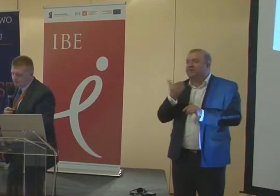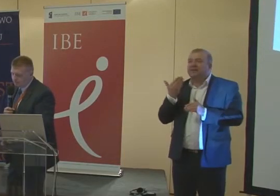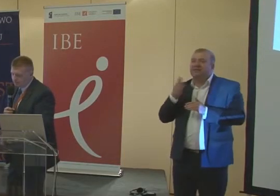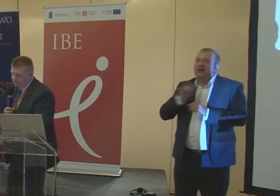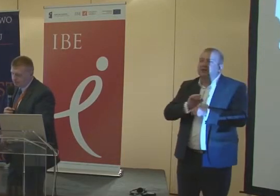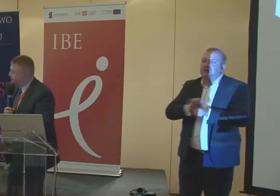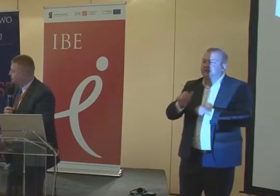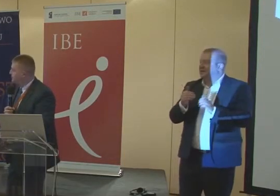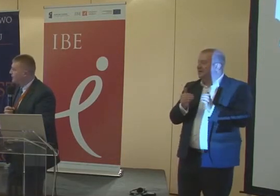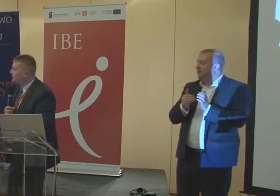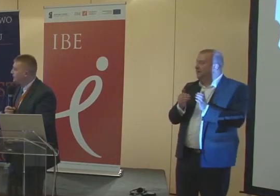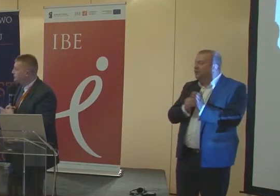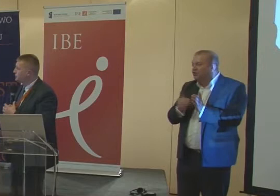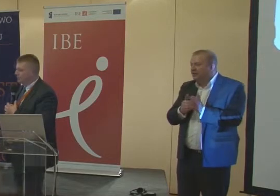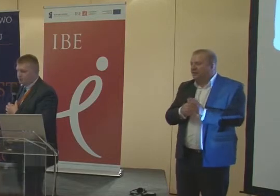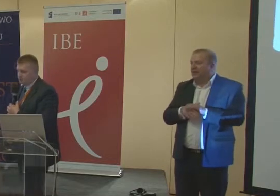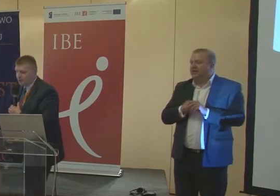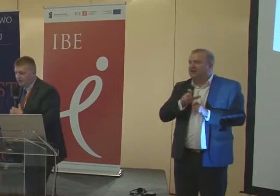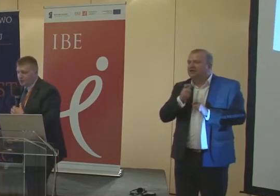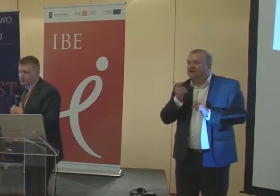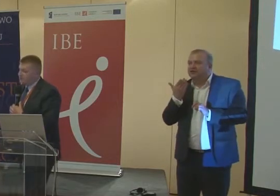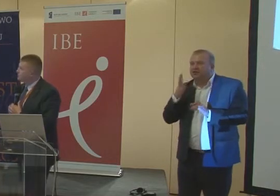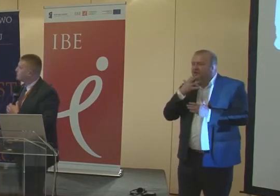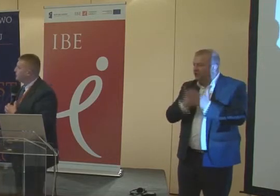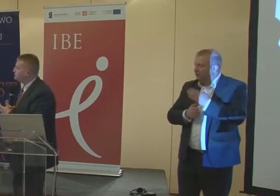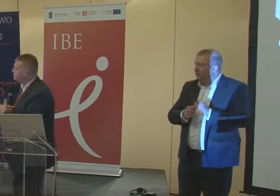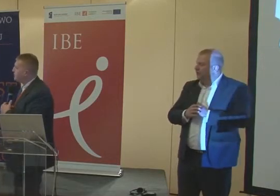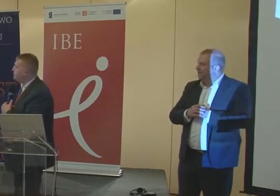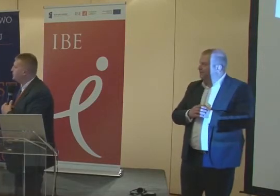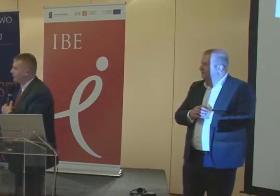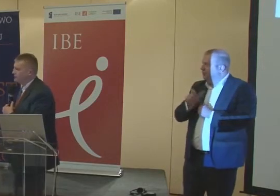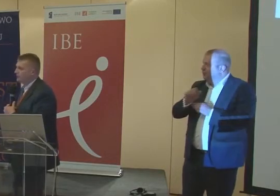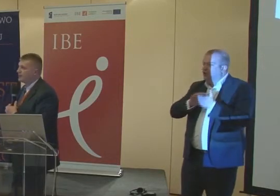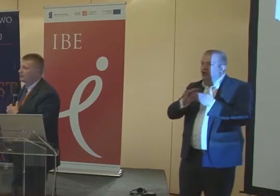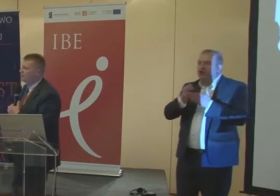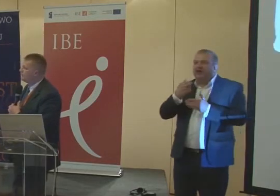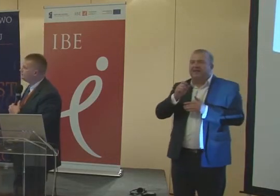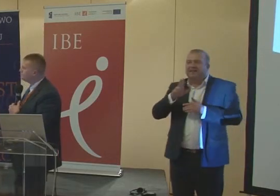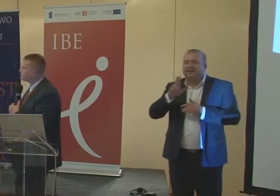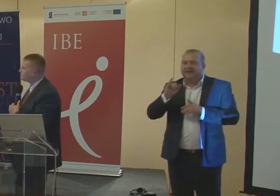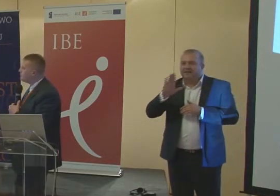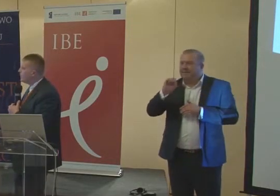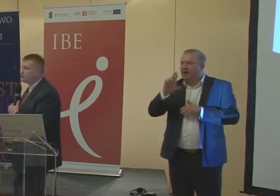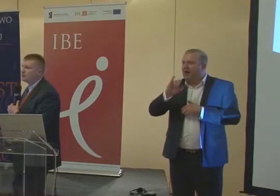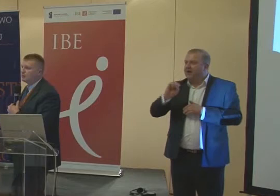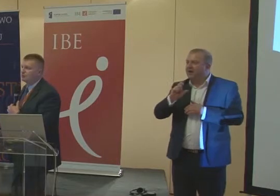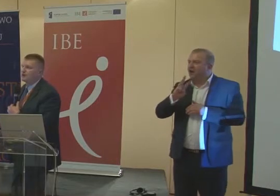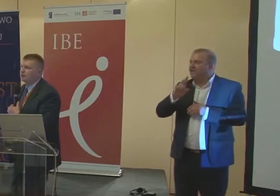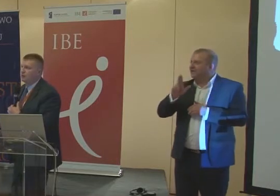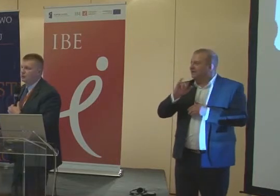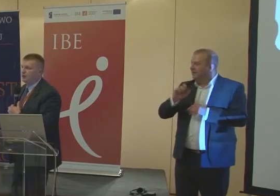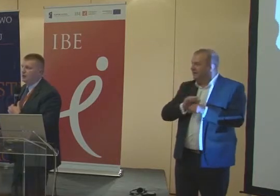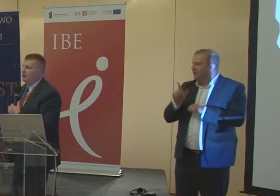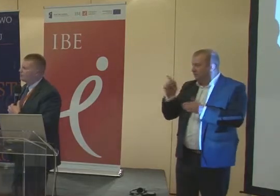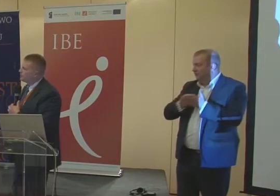przydatne i z czego najbardziej korzystają. Proszę Państwa, są to notatniki brajlowskie. Tak naprawdę jest to laptop dla